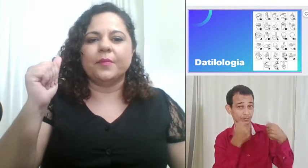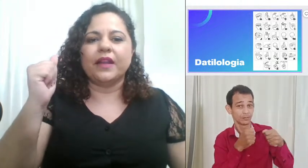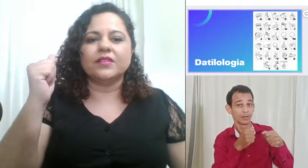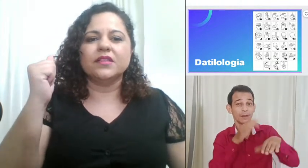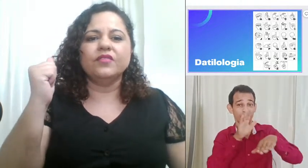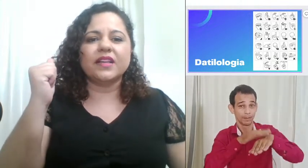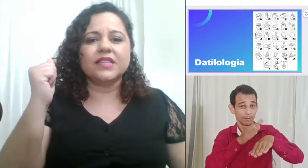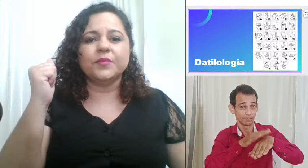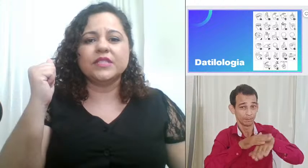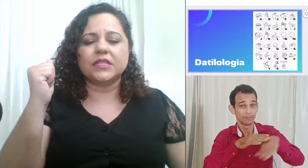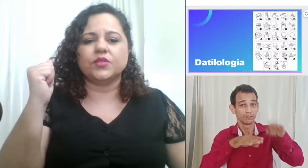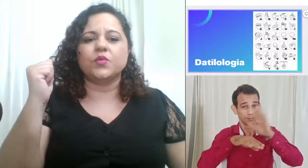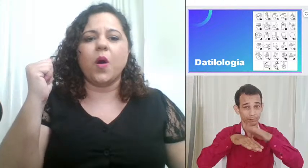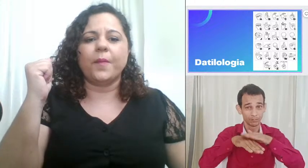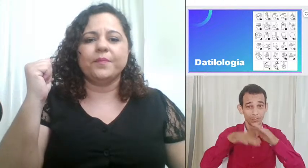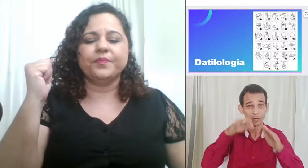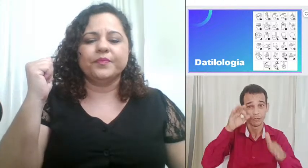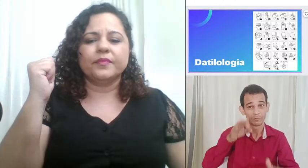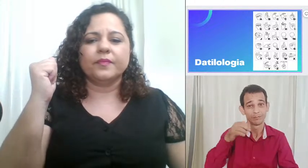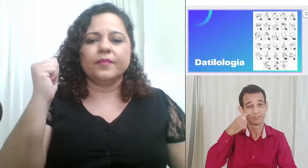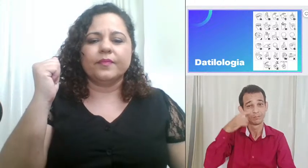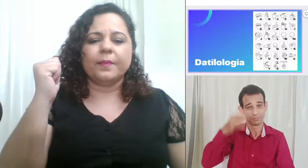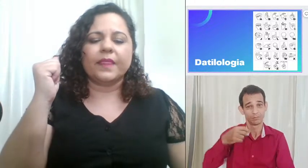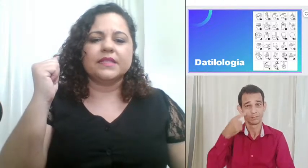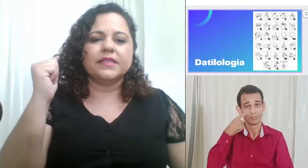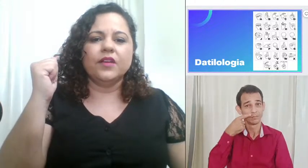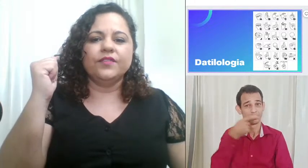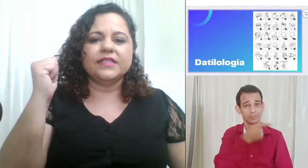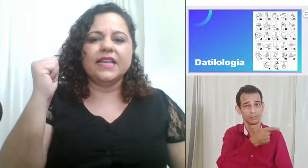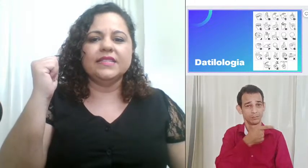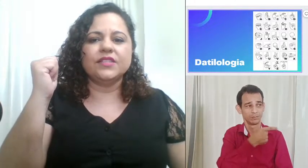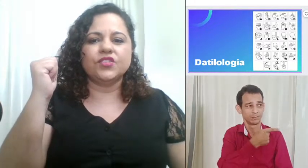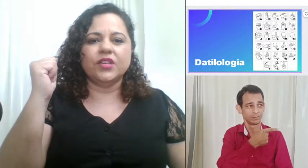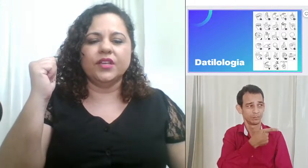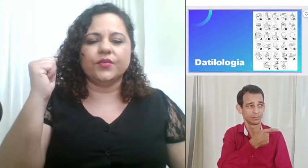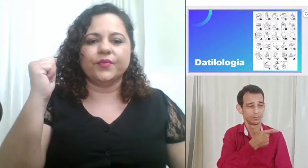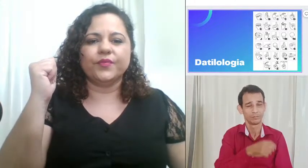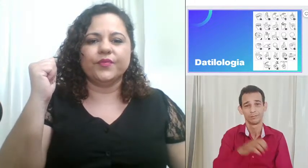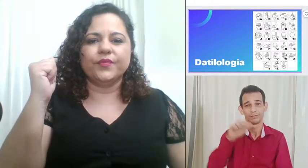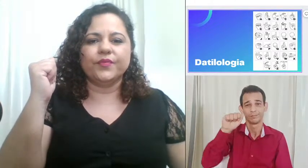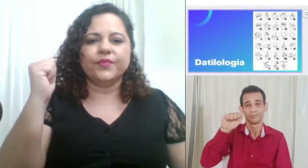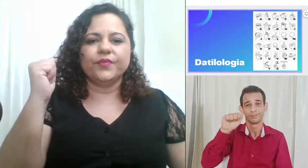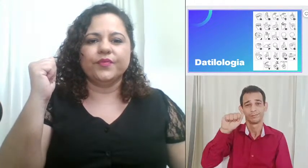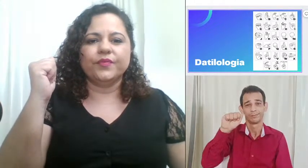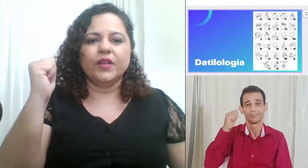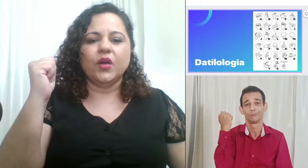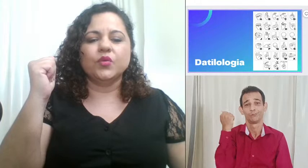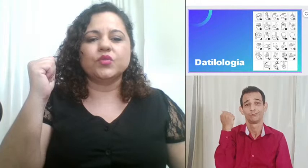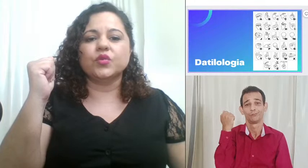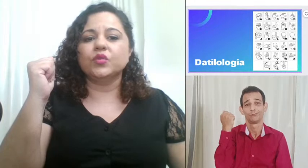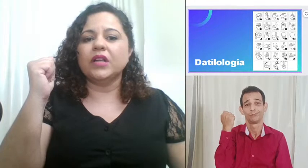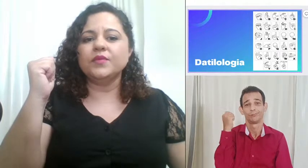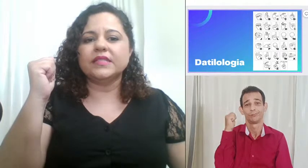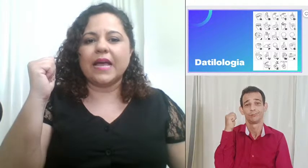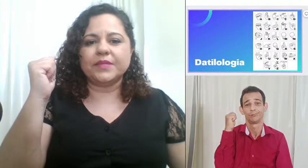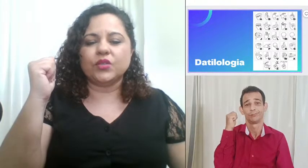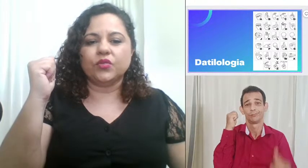para nós não fazermos isso ó se eu fizer esse giro o surdo não sabe se eu estou